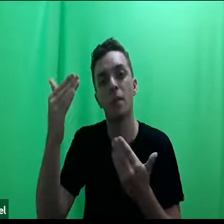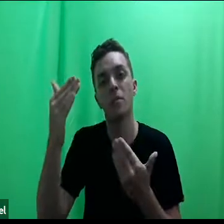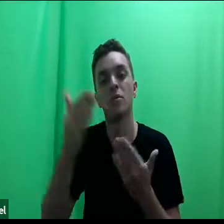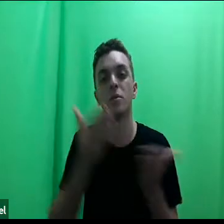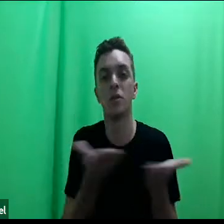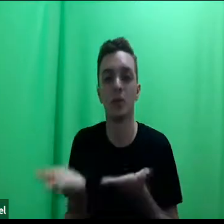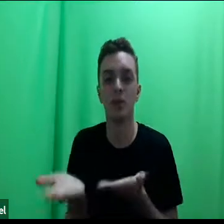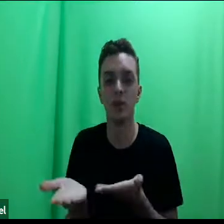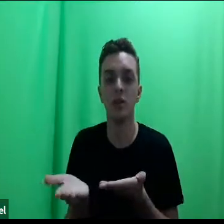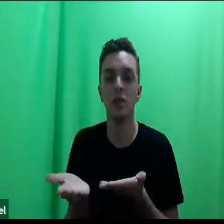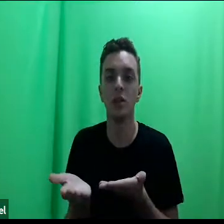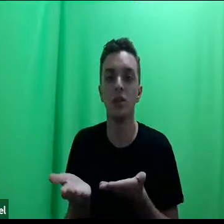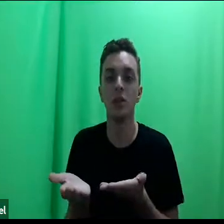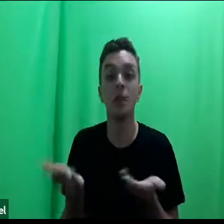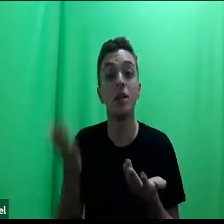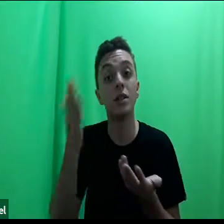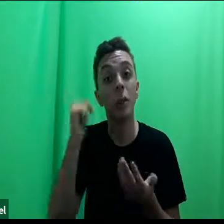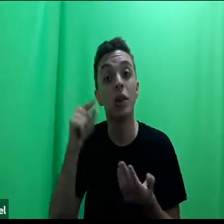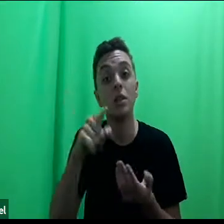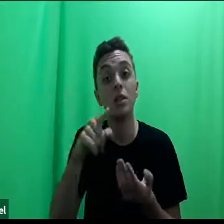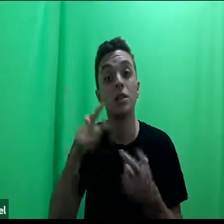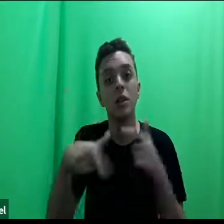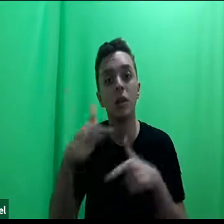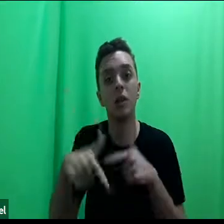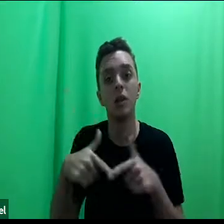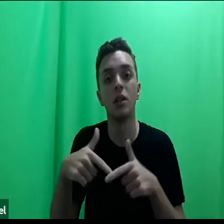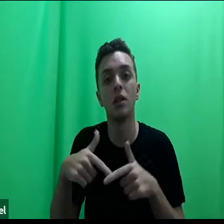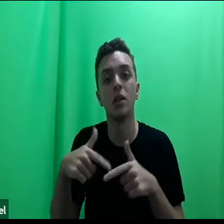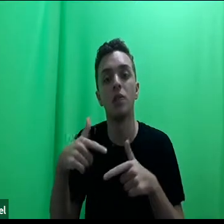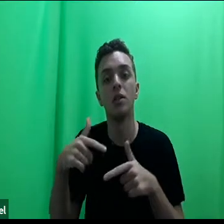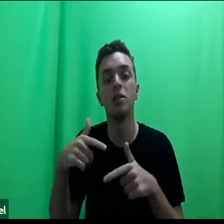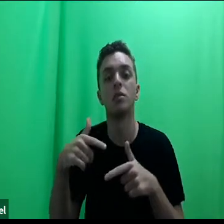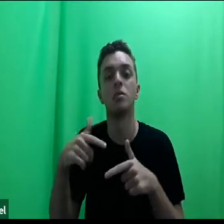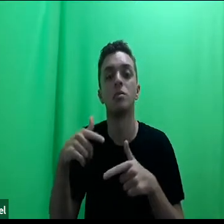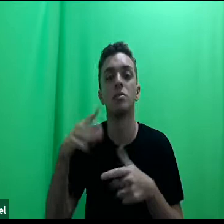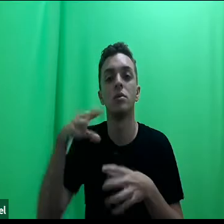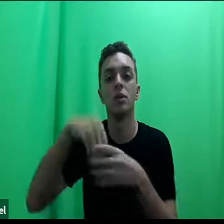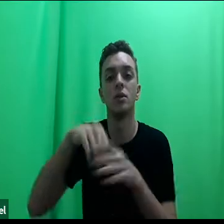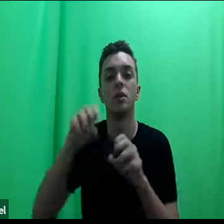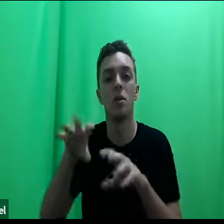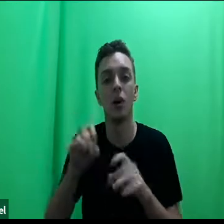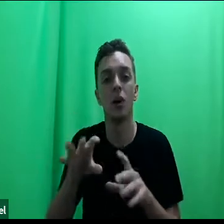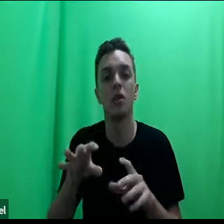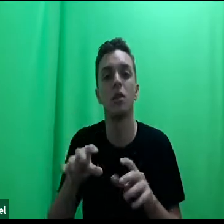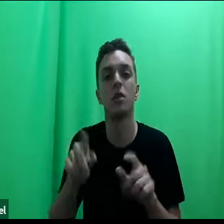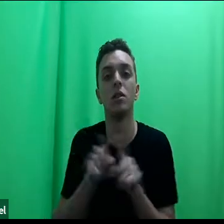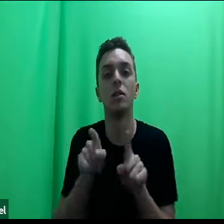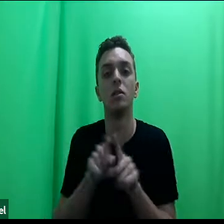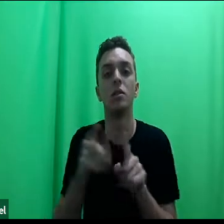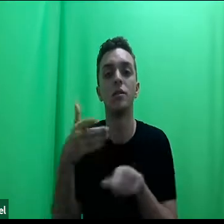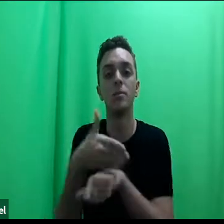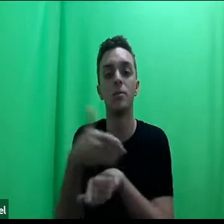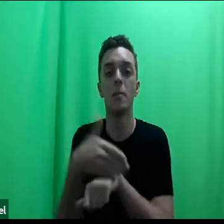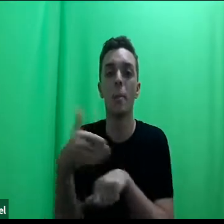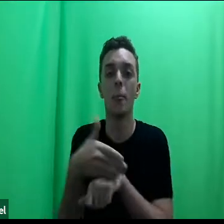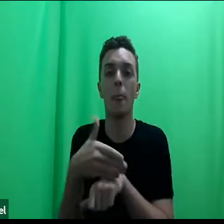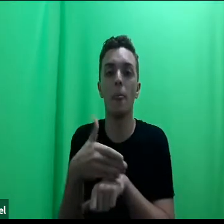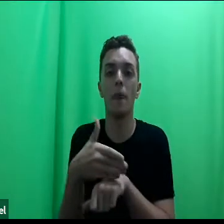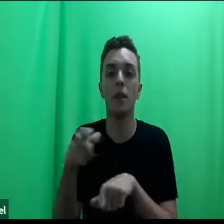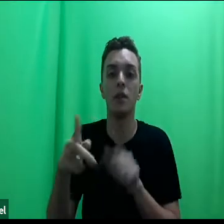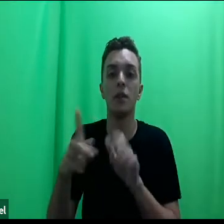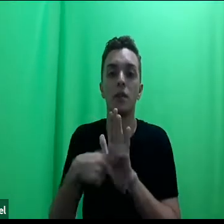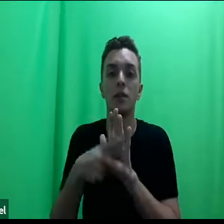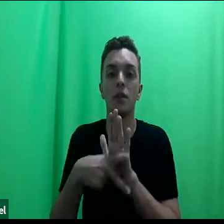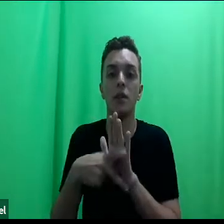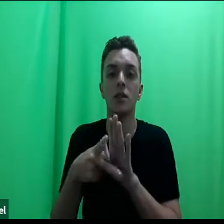e saber que você está trabalhando na AGV, dando aulas e também participando desse projeto que me